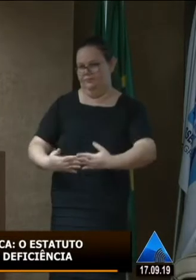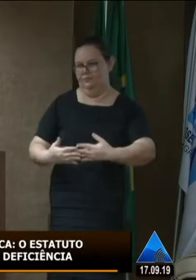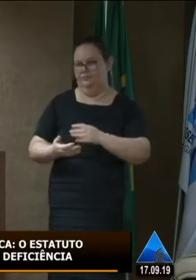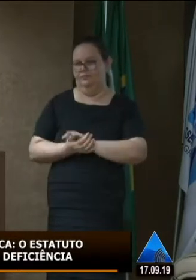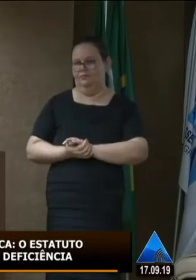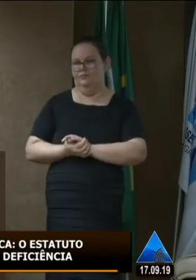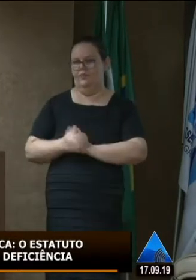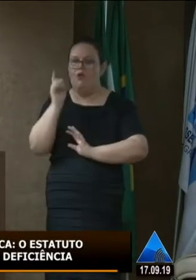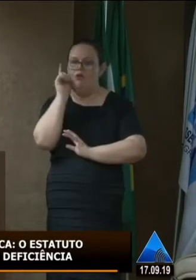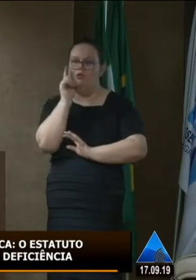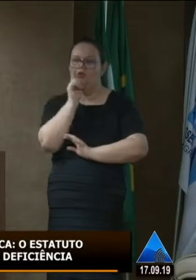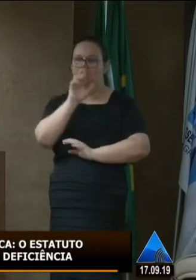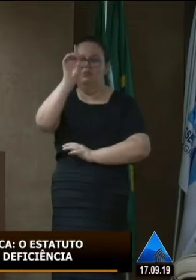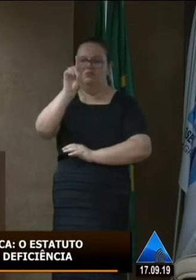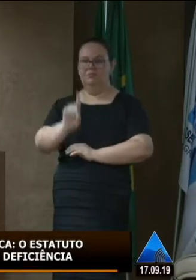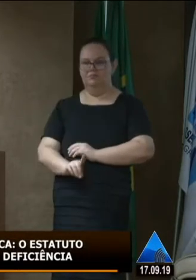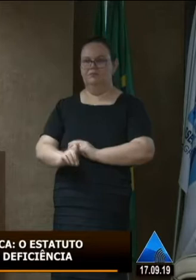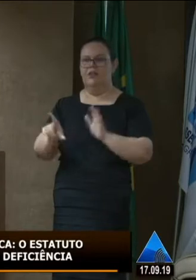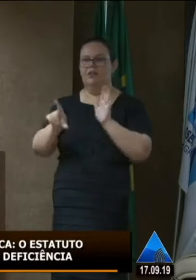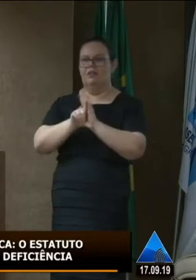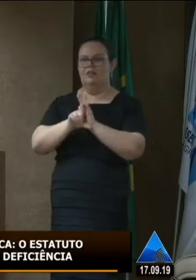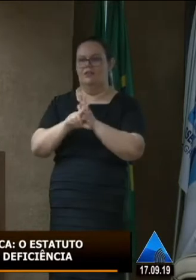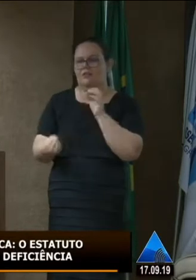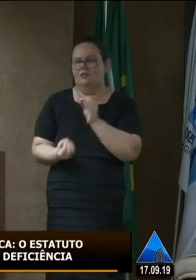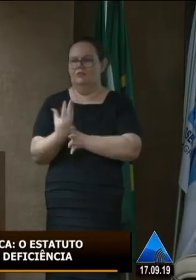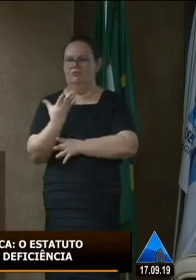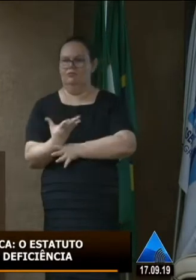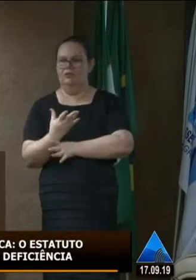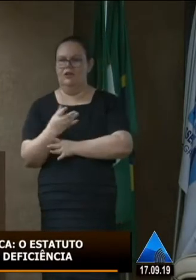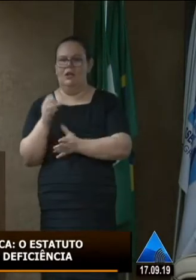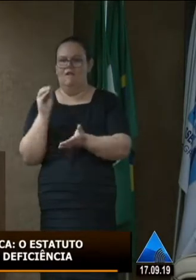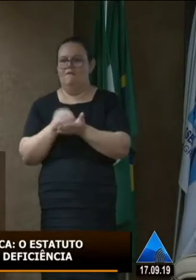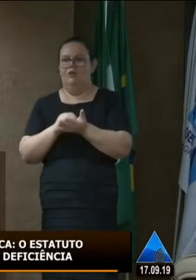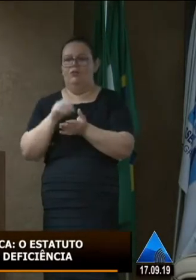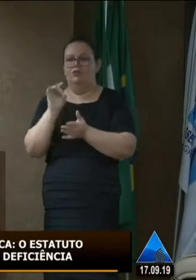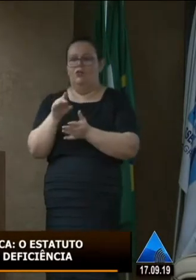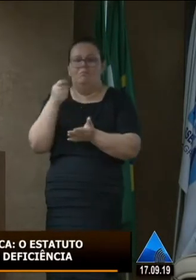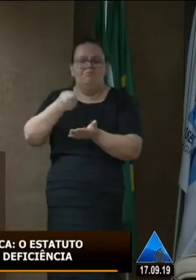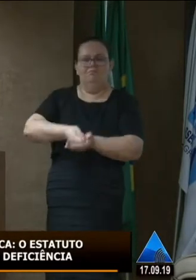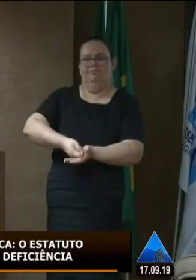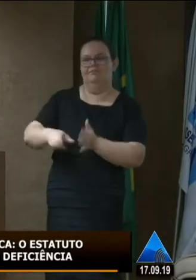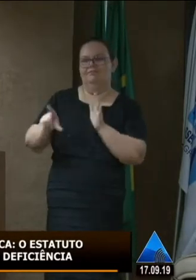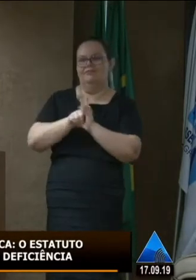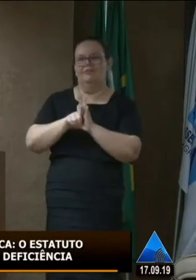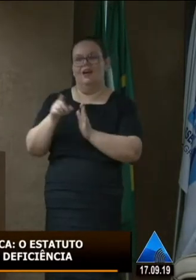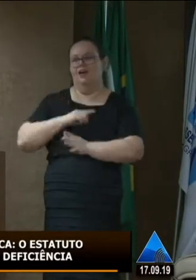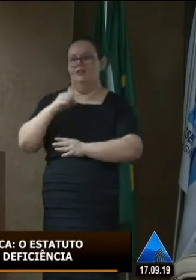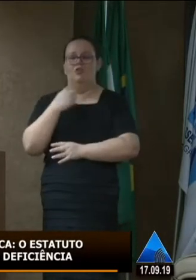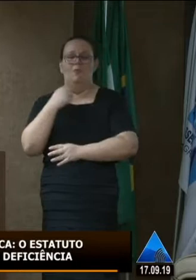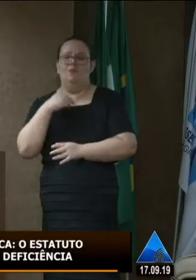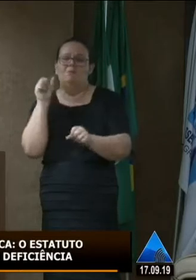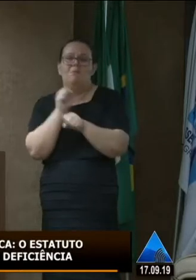conquistamos direitos lei foram criadas só faltam elas serem aplicadas não podemos parar